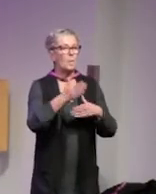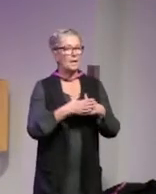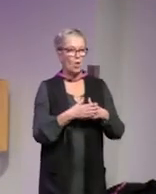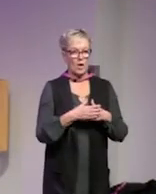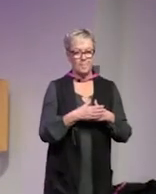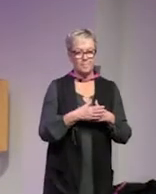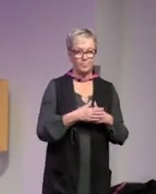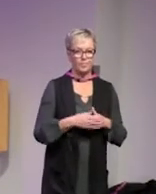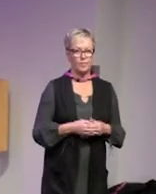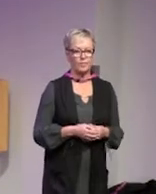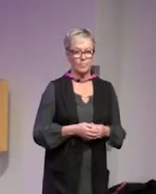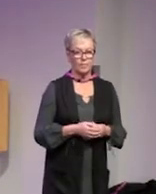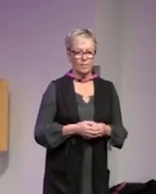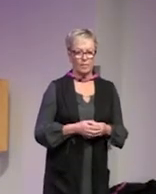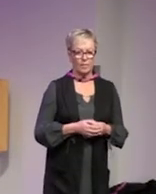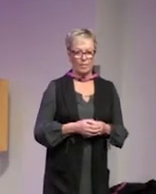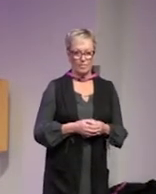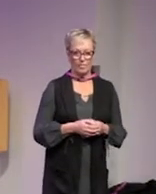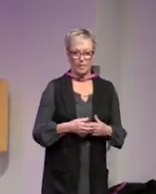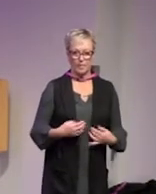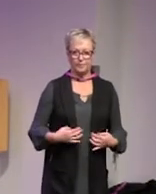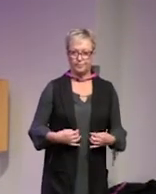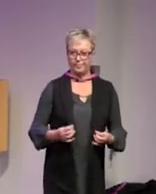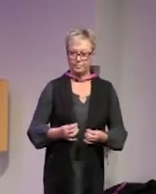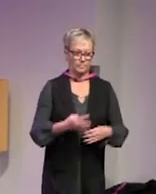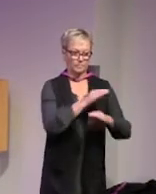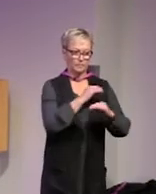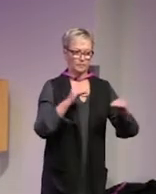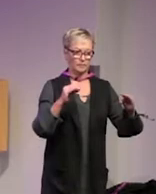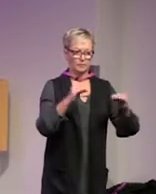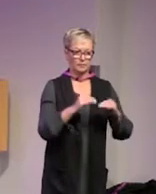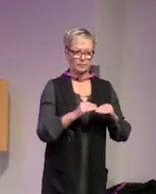välkomna tillbaka till det gemensamma